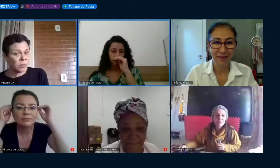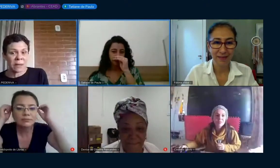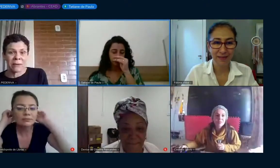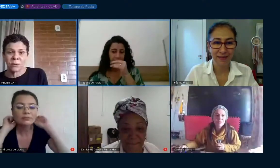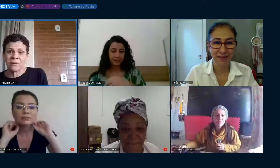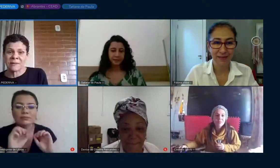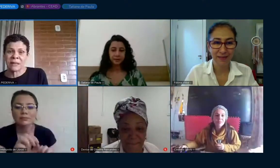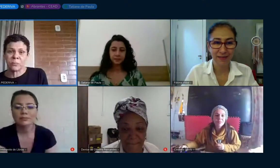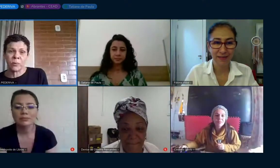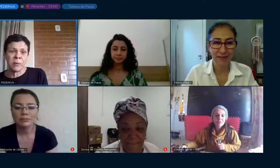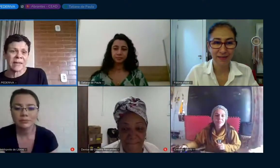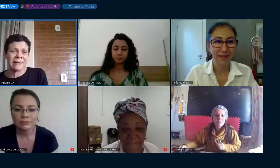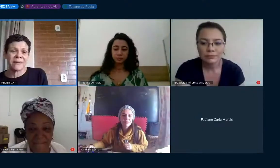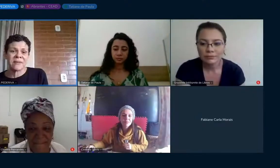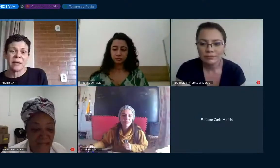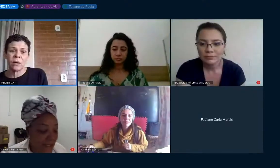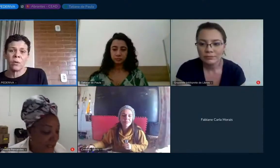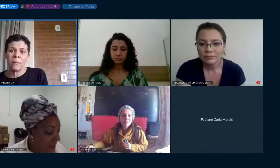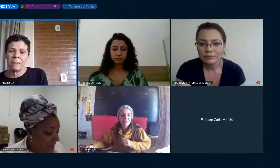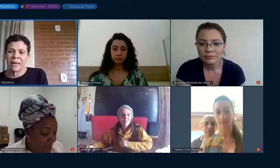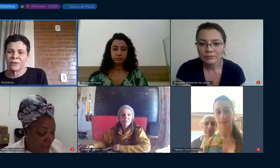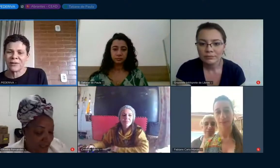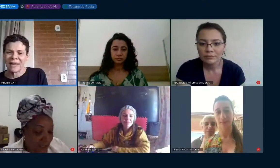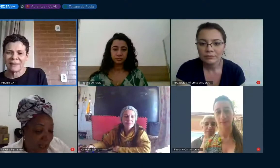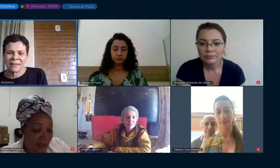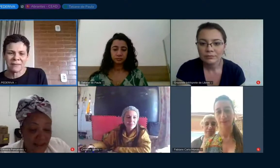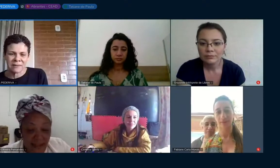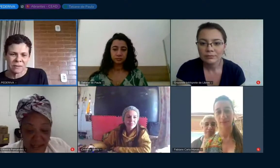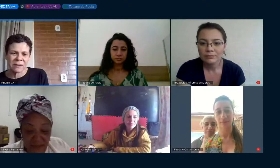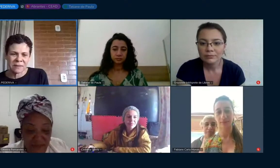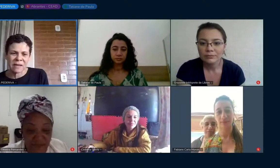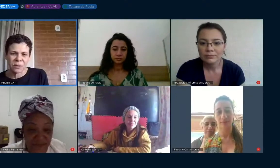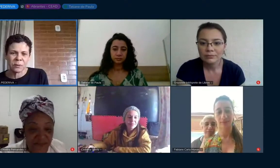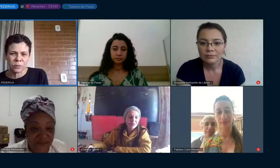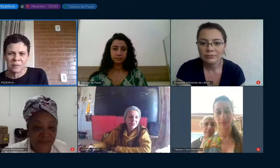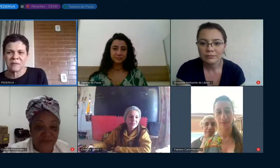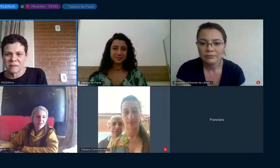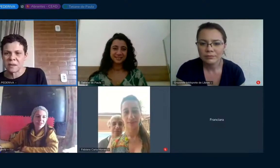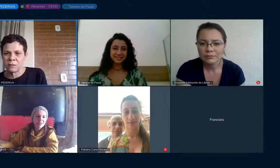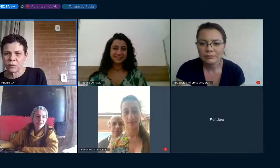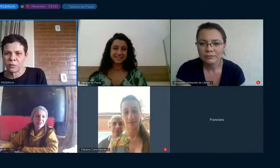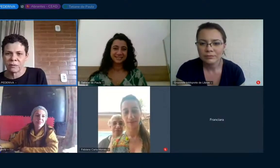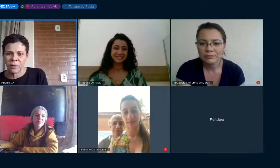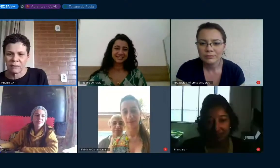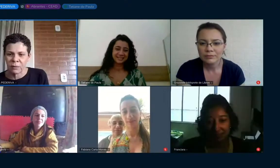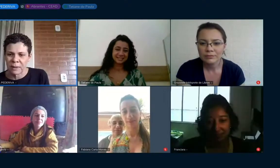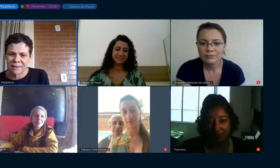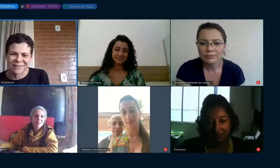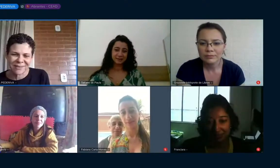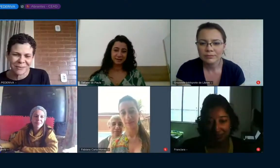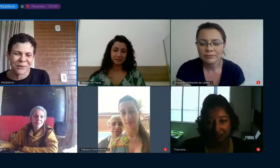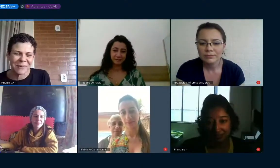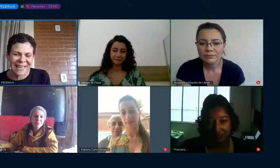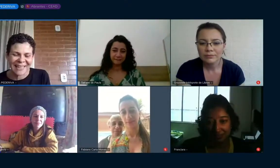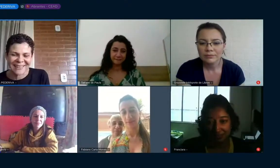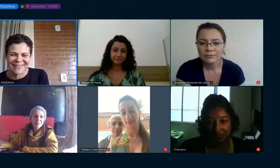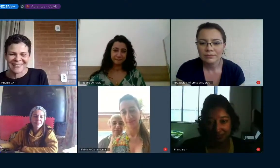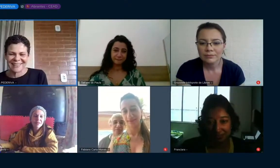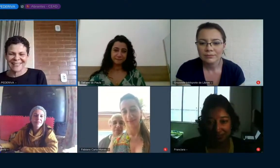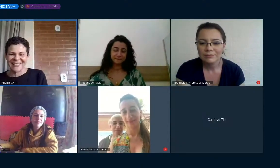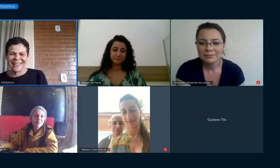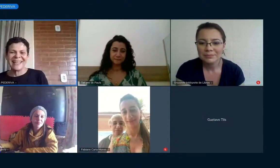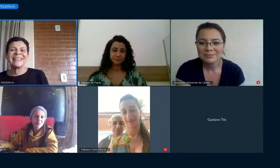principalmente no trabalho de uma universidade pública ele deve ser compartilhado a gravação deve estar no youtube sim eu sou favorável a isso muito